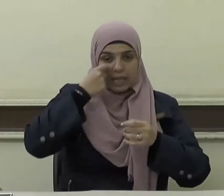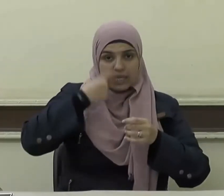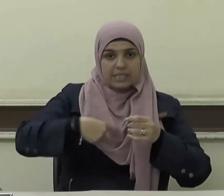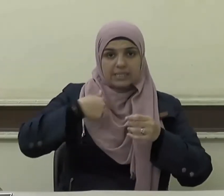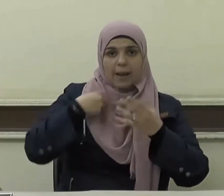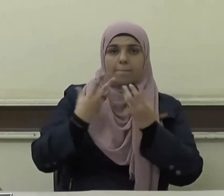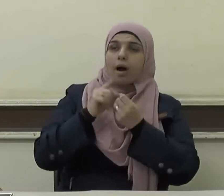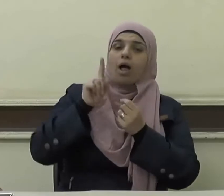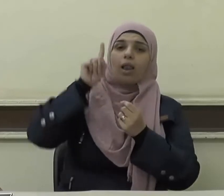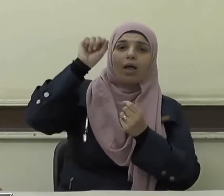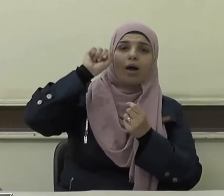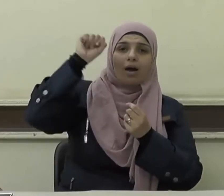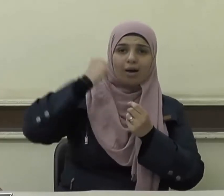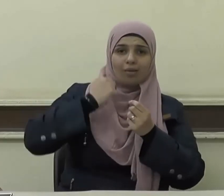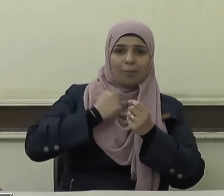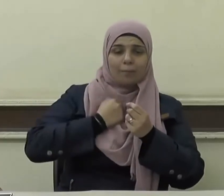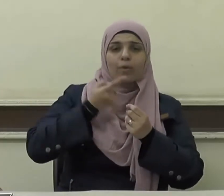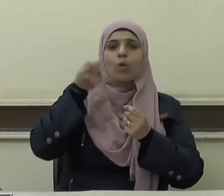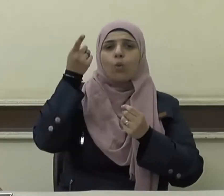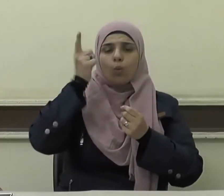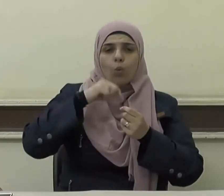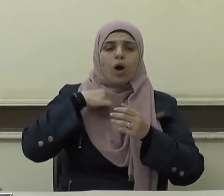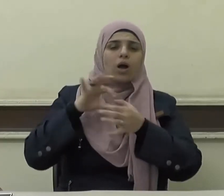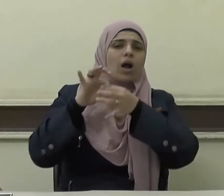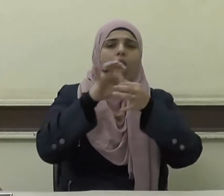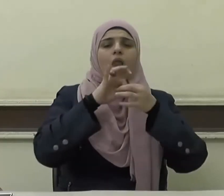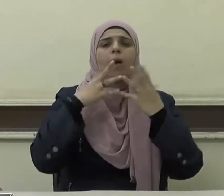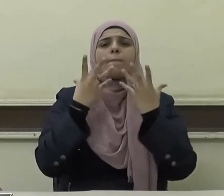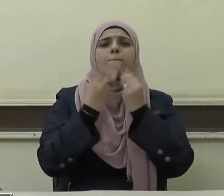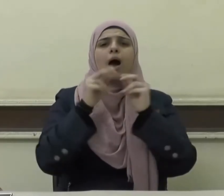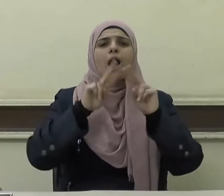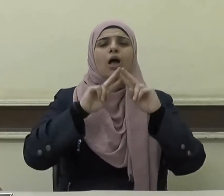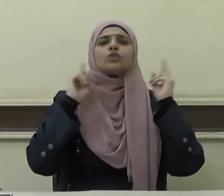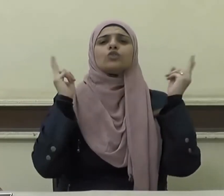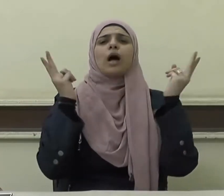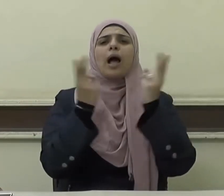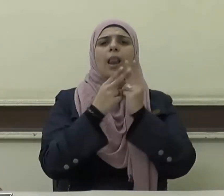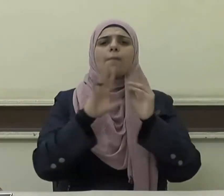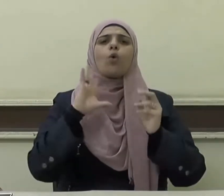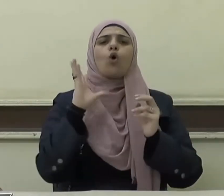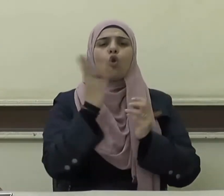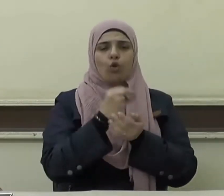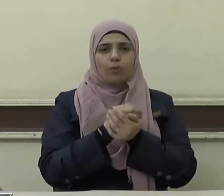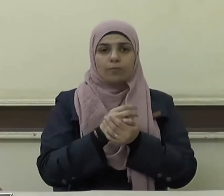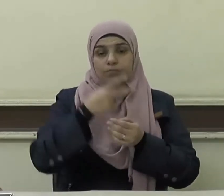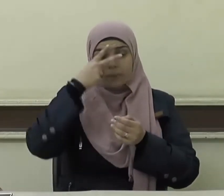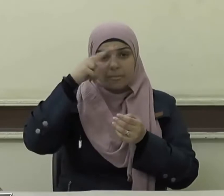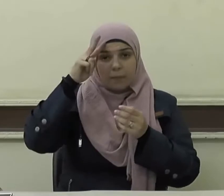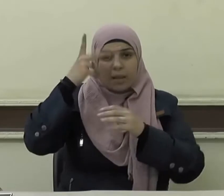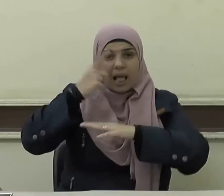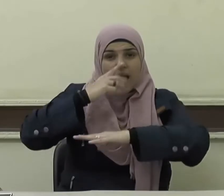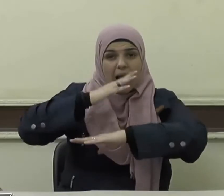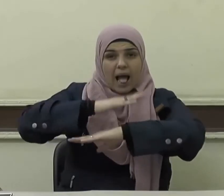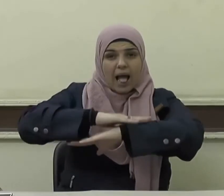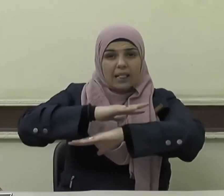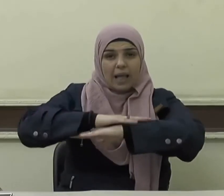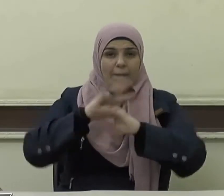بربه وعلاقته بالكون كله ومن هذه الآداب